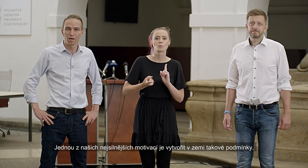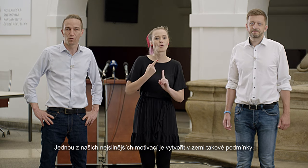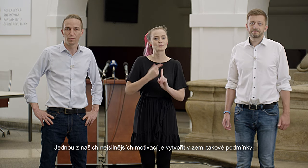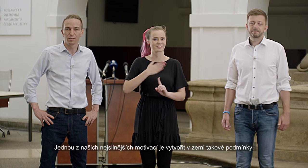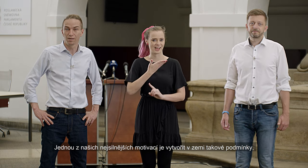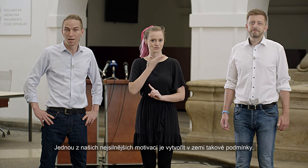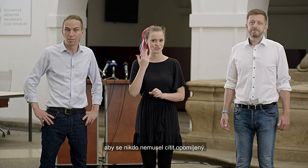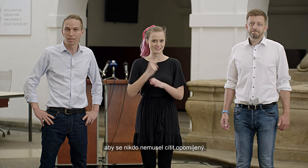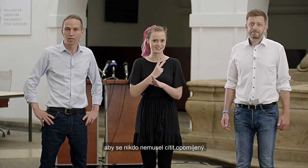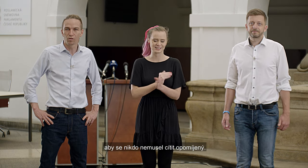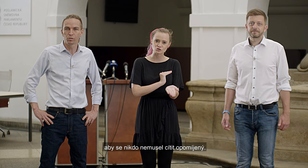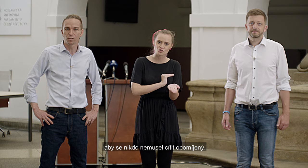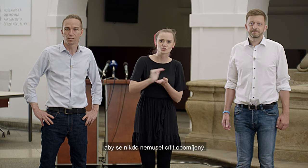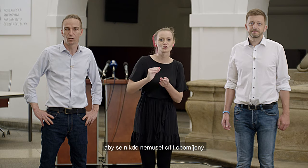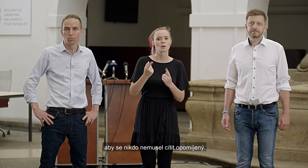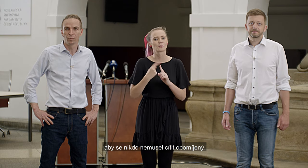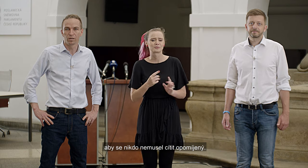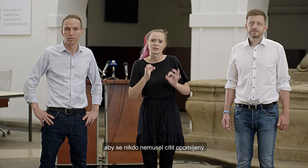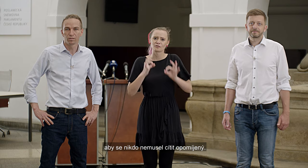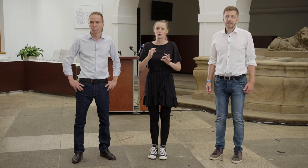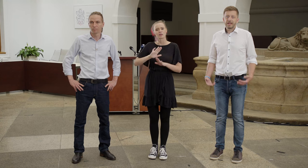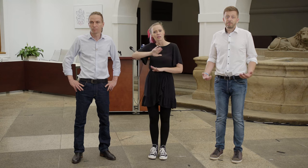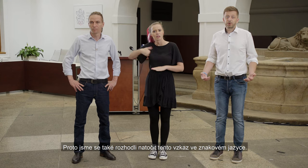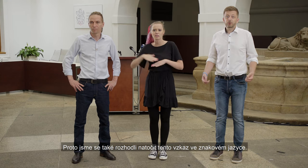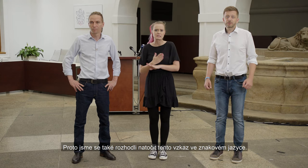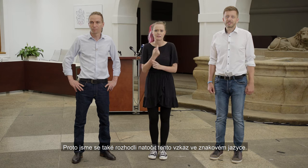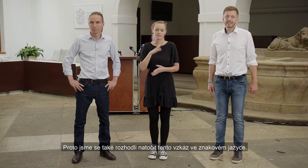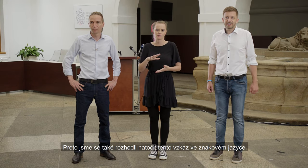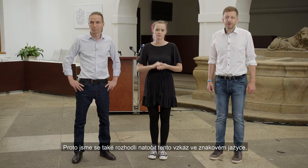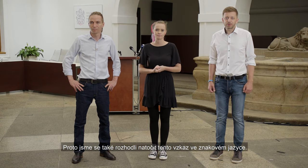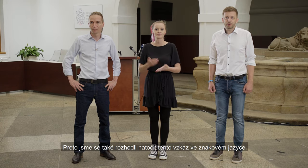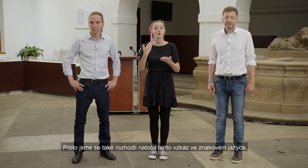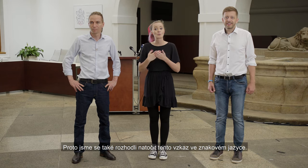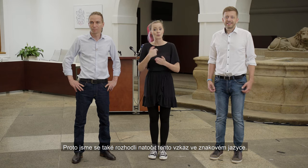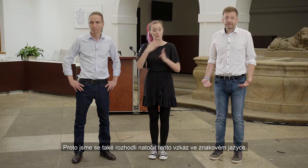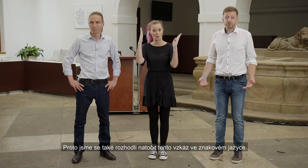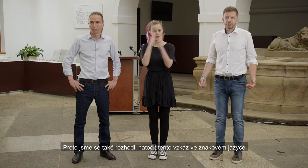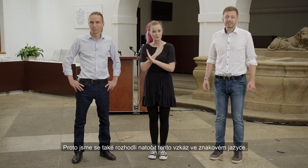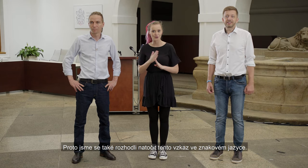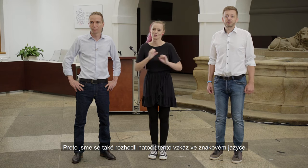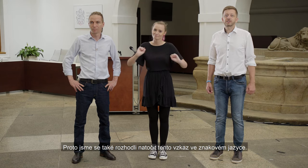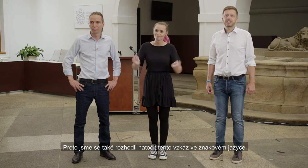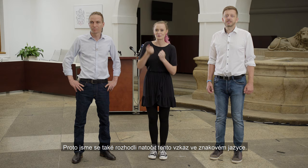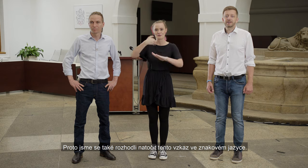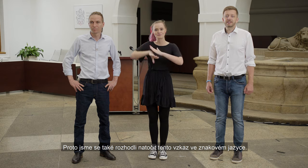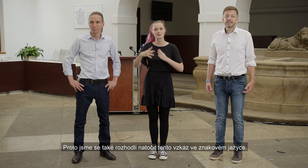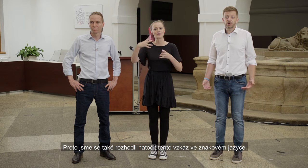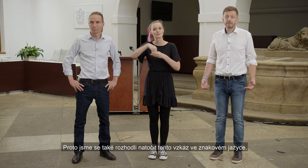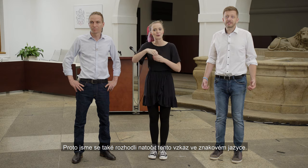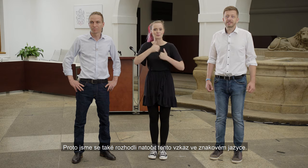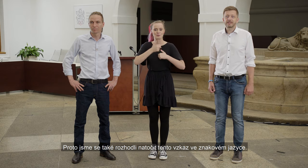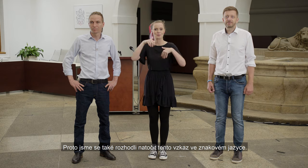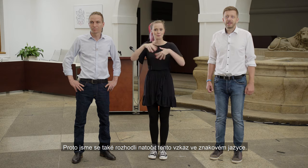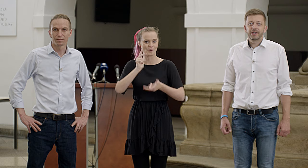zemi takové podmínky, aby se nikdo nemusel cítit opomíjený. Proto jsme se také rozhodli natočit tento zkaz ve